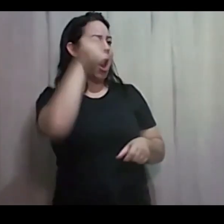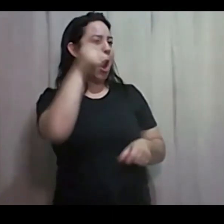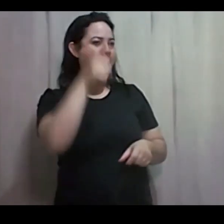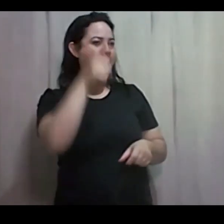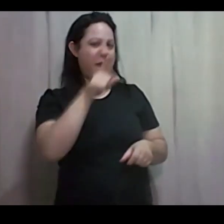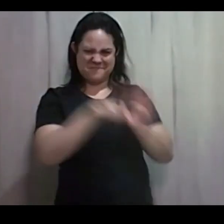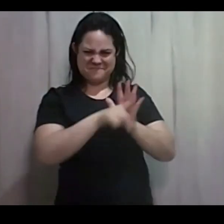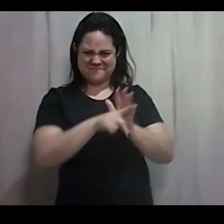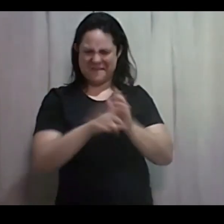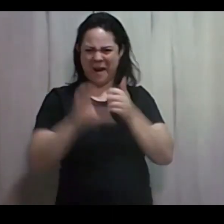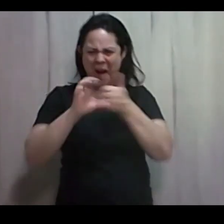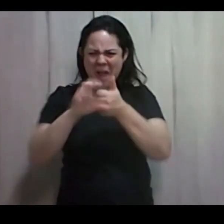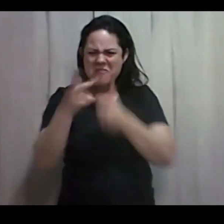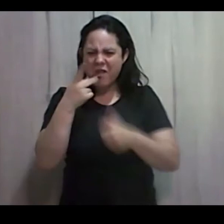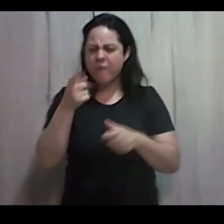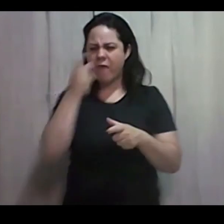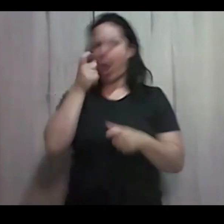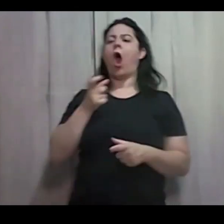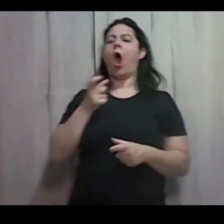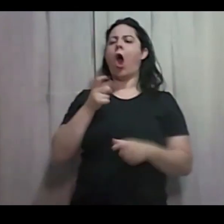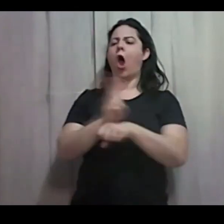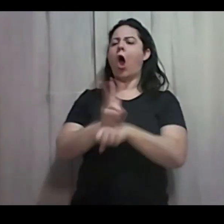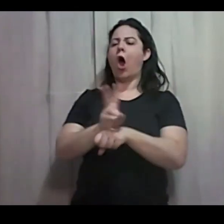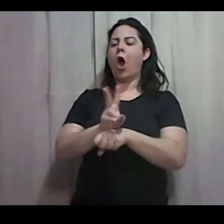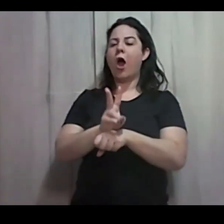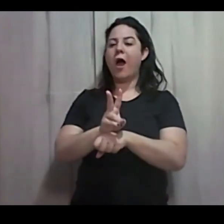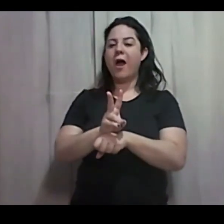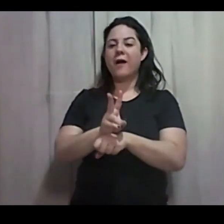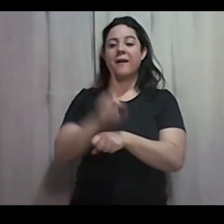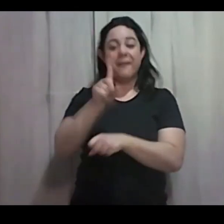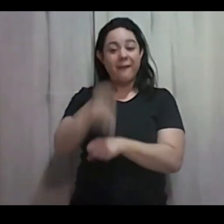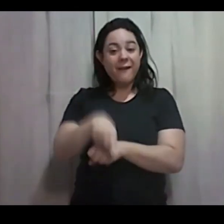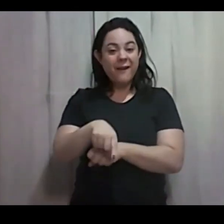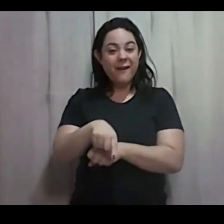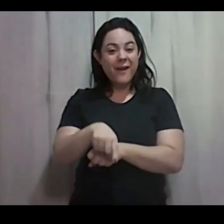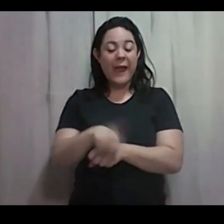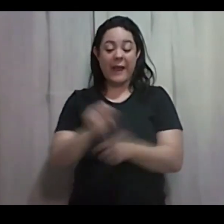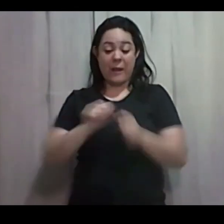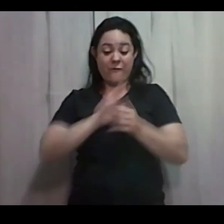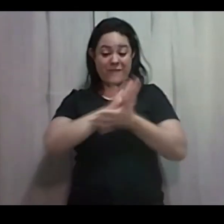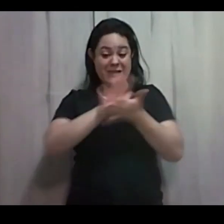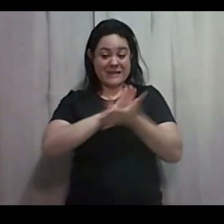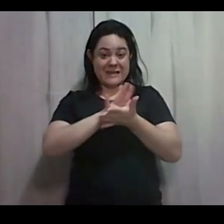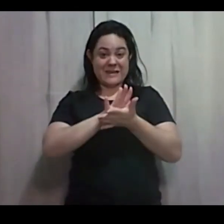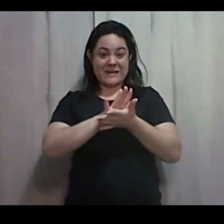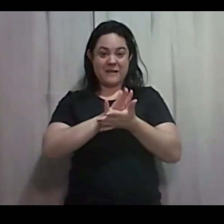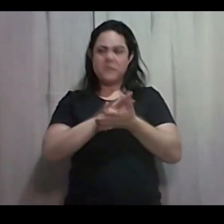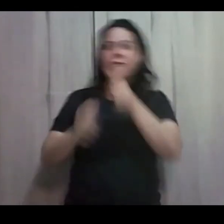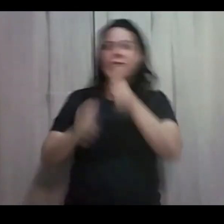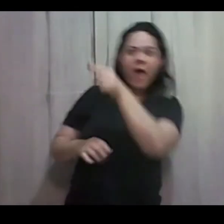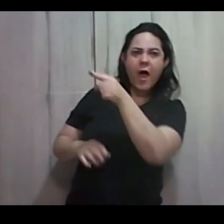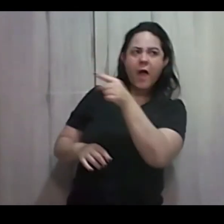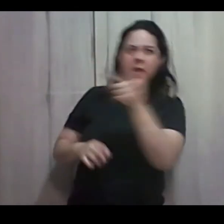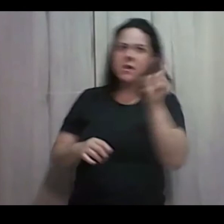Vigia E aí parece que vigiar É não fazer Não vai lá Não vai lá Não vai lá Então fica